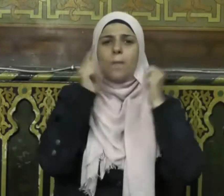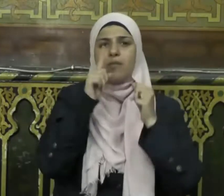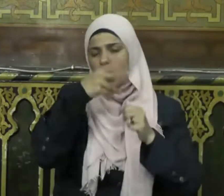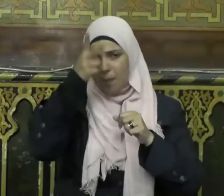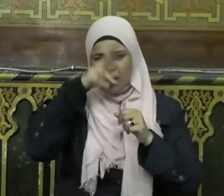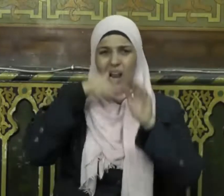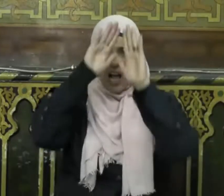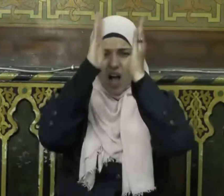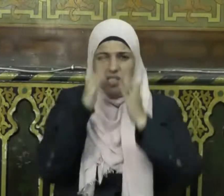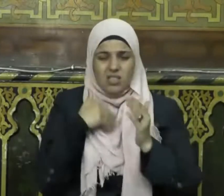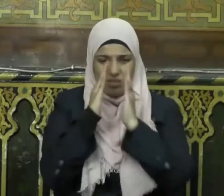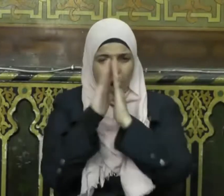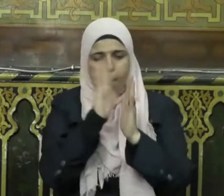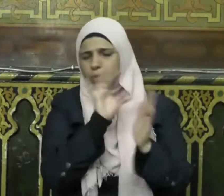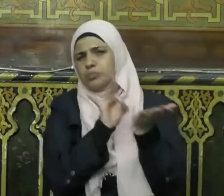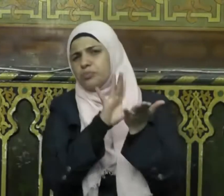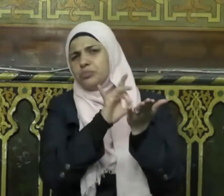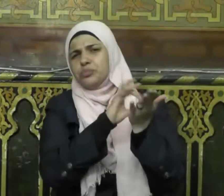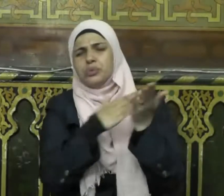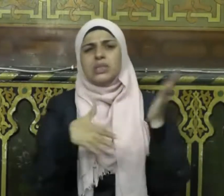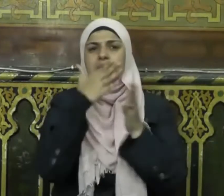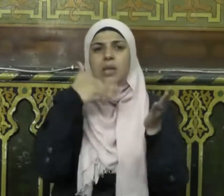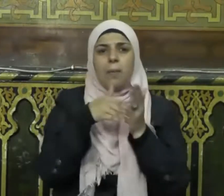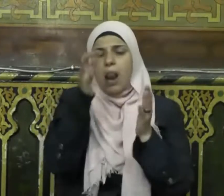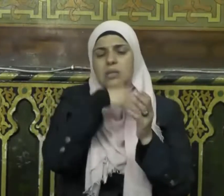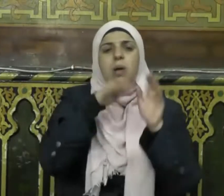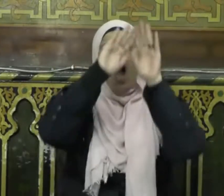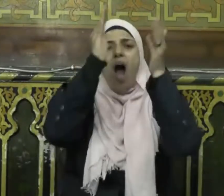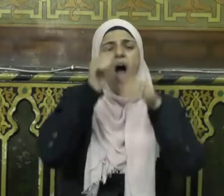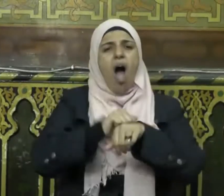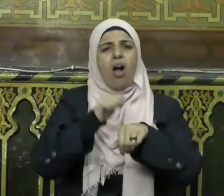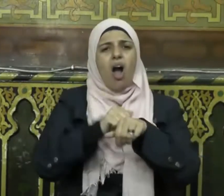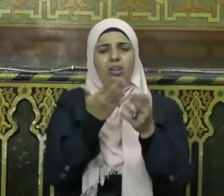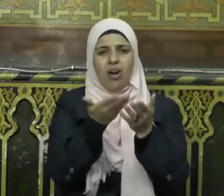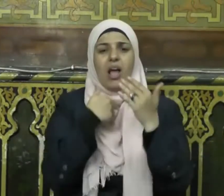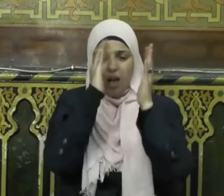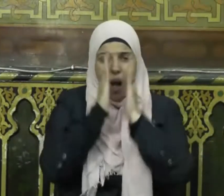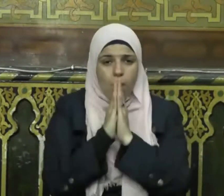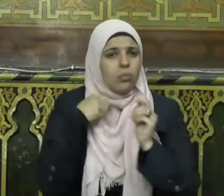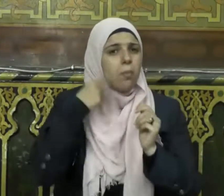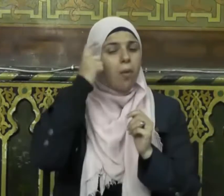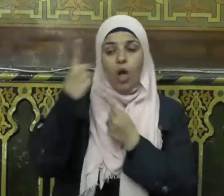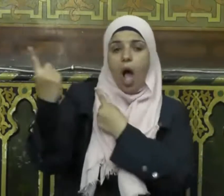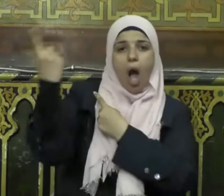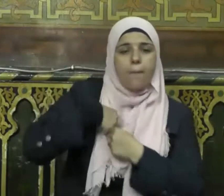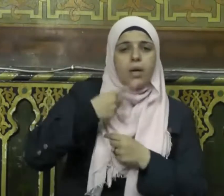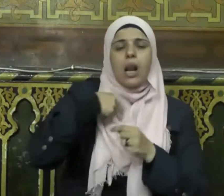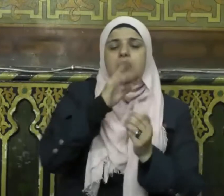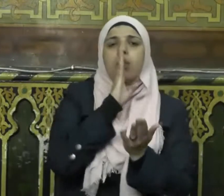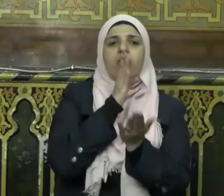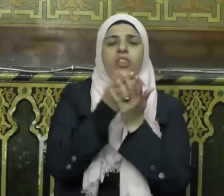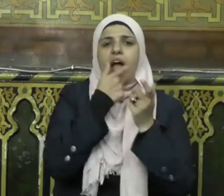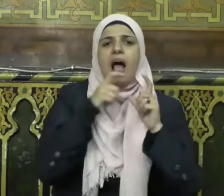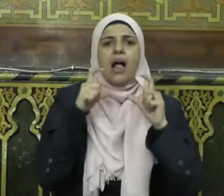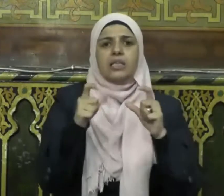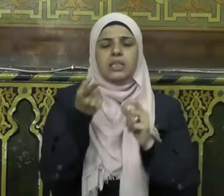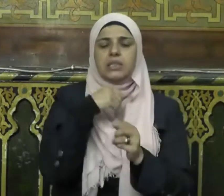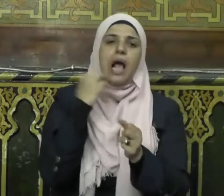كنا نعبد نحن وآباؤنا من دونه من الحجارة والأوثان وأمرنا بصدق الحديث وأداء